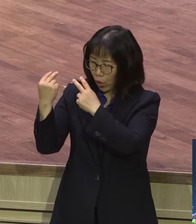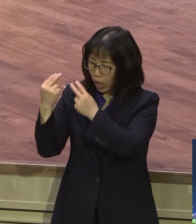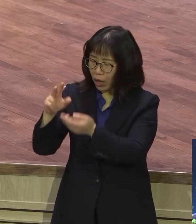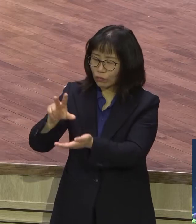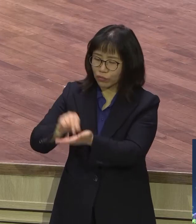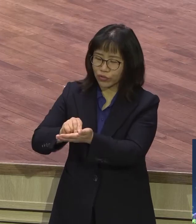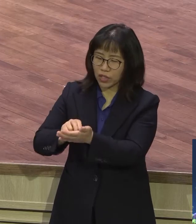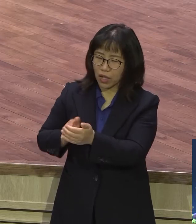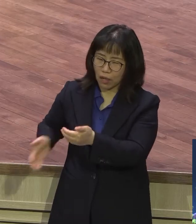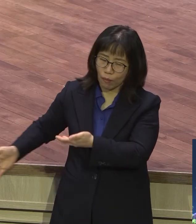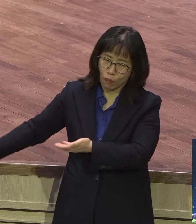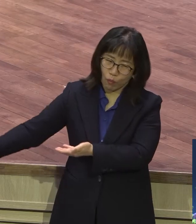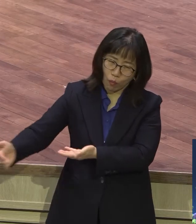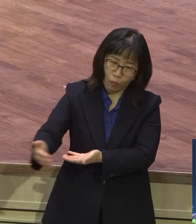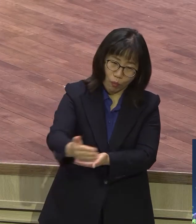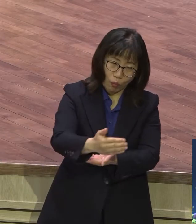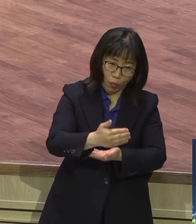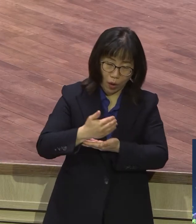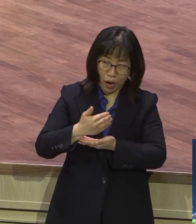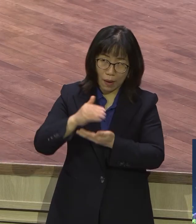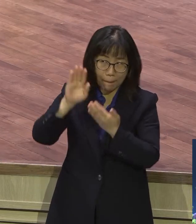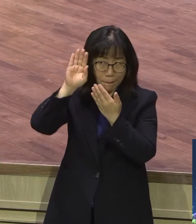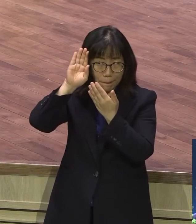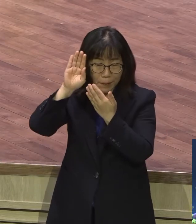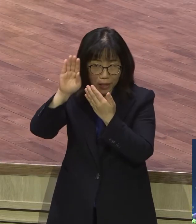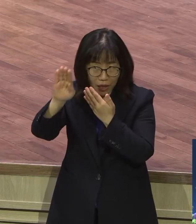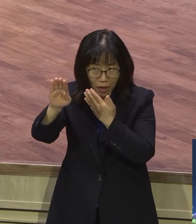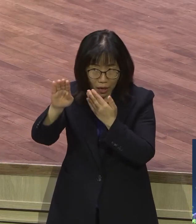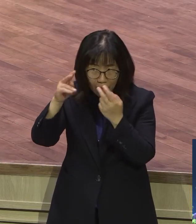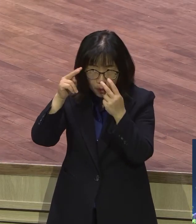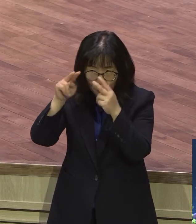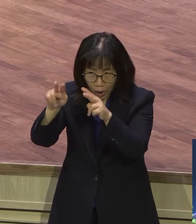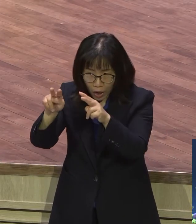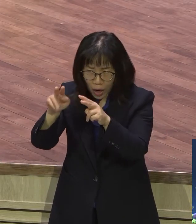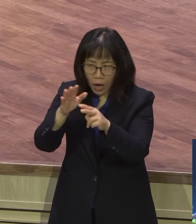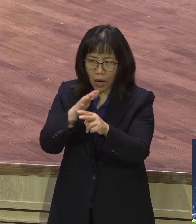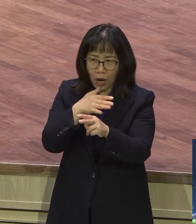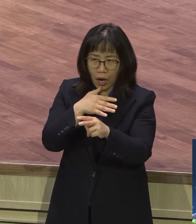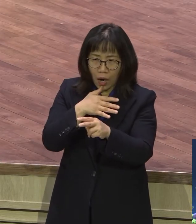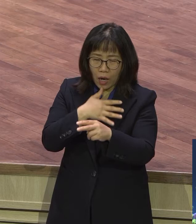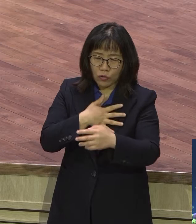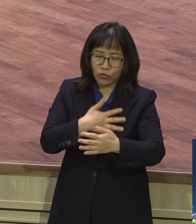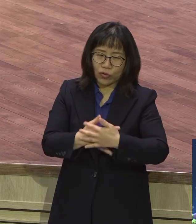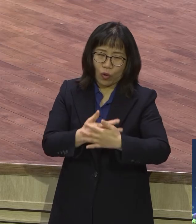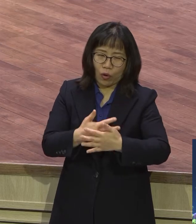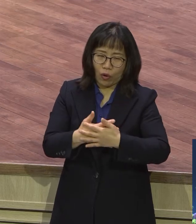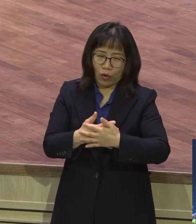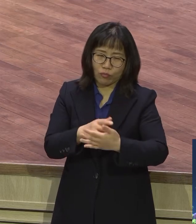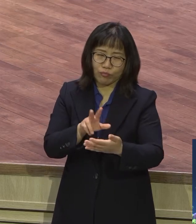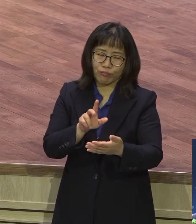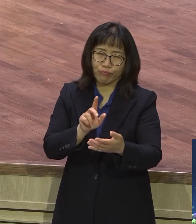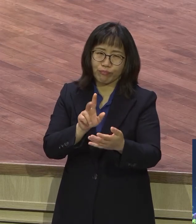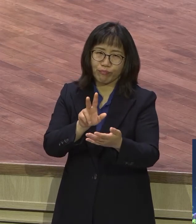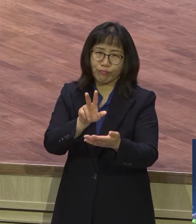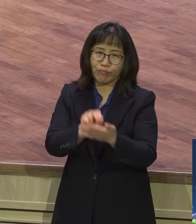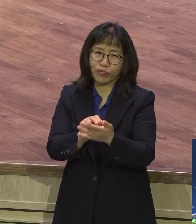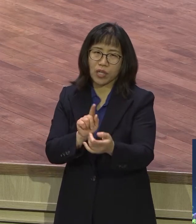다음 미래를 내다보고 자신들이 더 많은 문제들이 부딪힐 것이란 예상한다 그리고는 평생토록